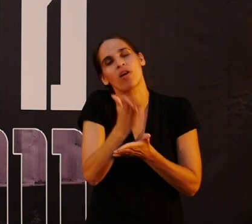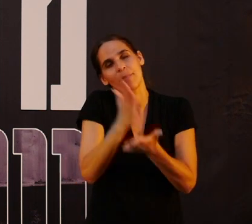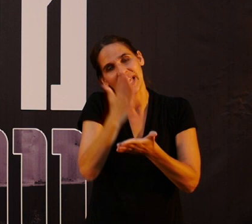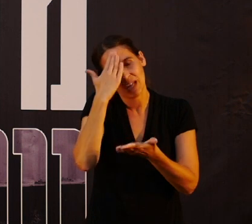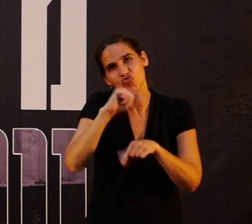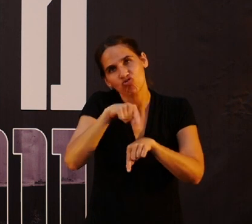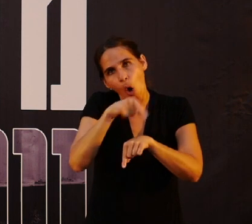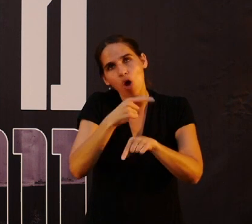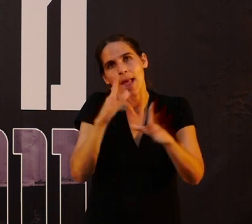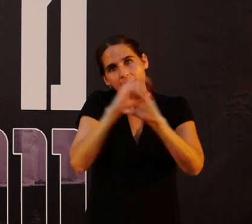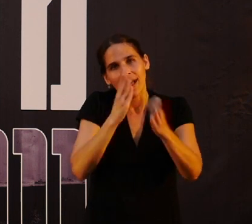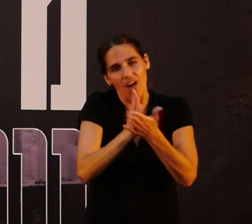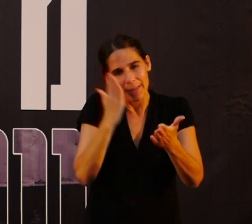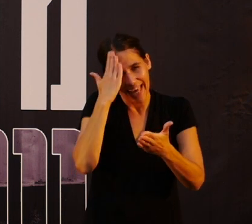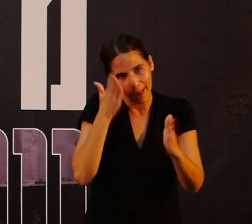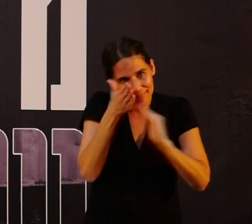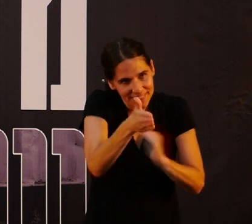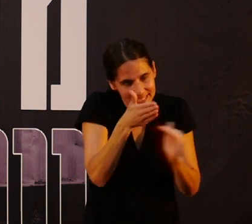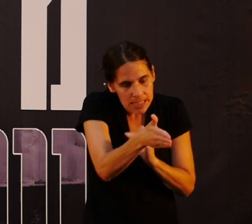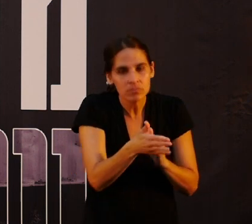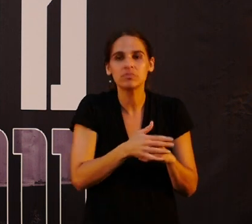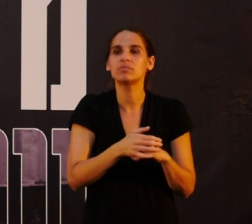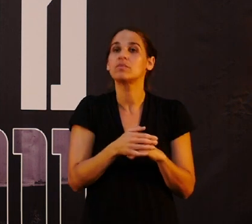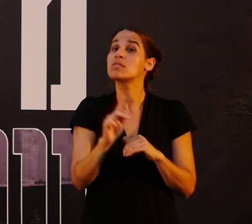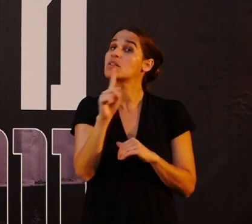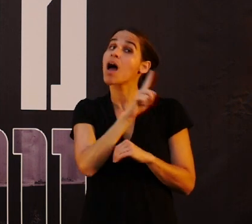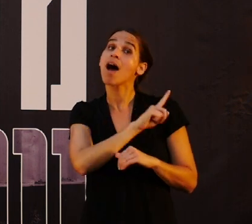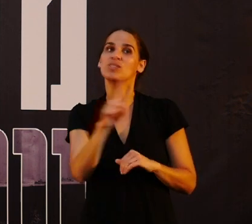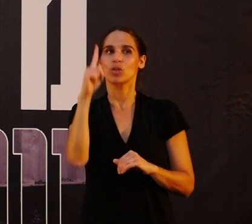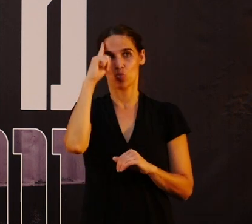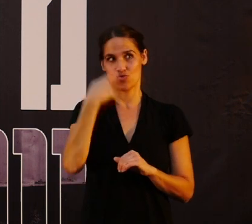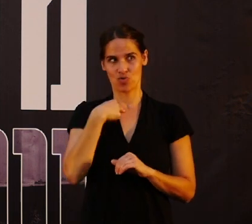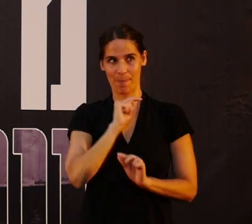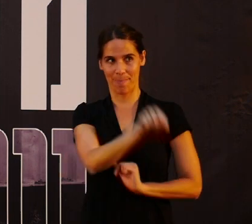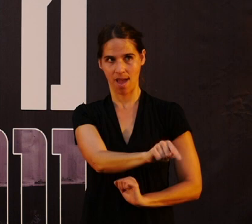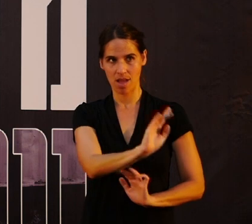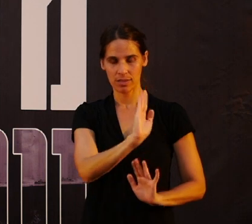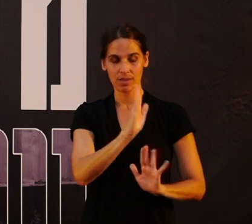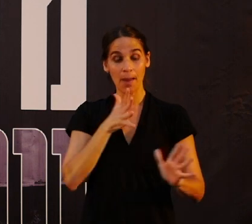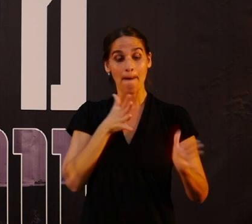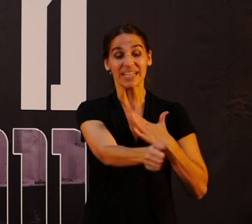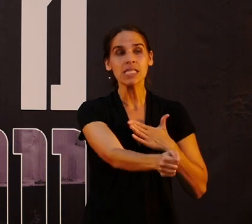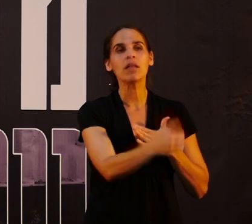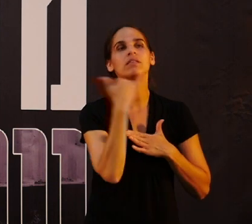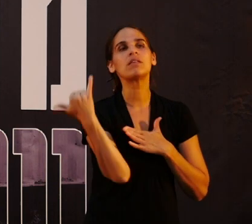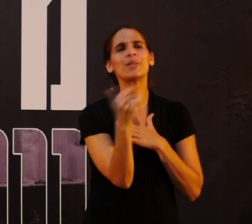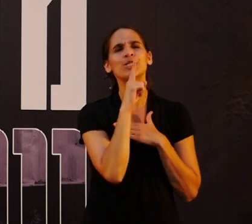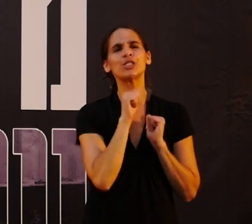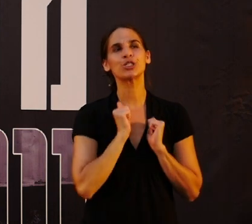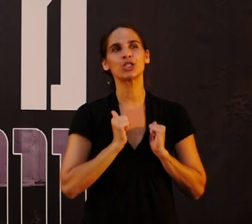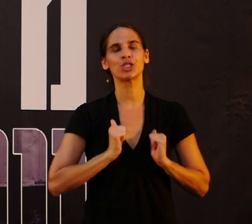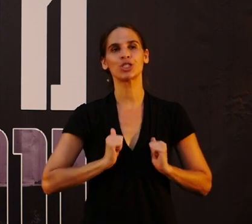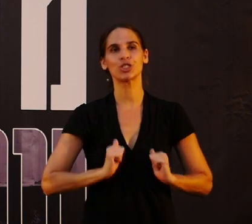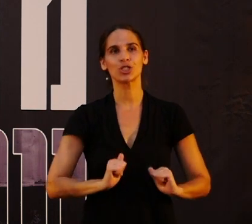לכמה שעות באמצע הלילה. אסור שידעו שאתה מגיע. הפריצה היא תמיד שקטה.